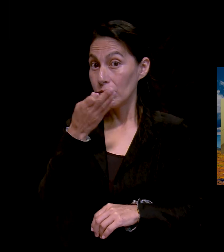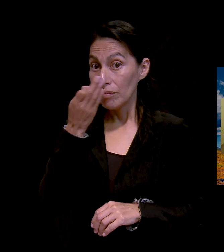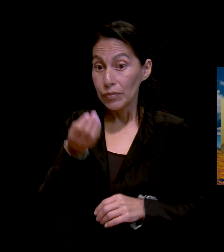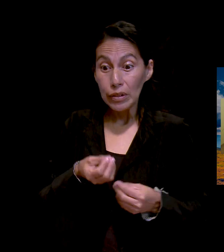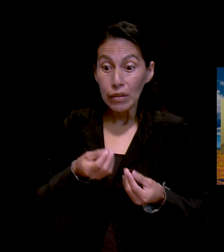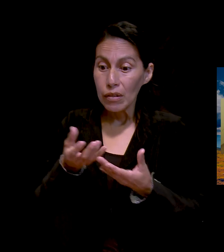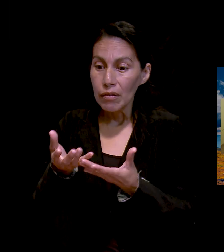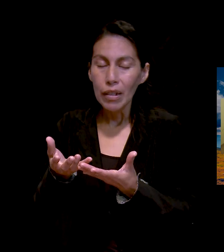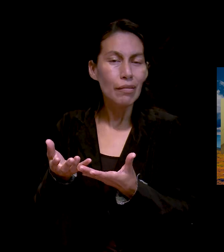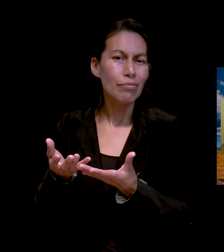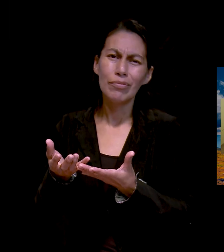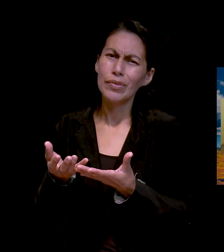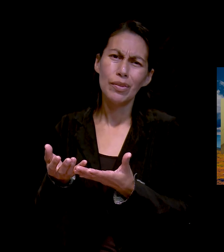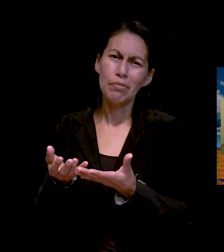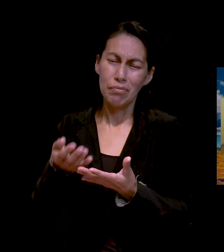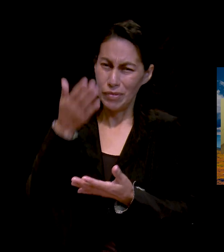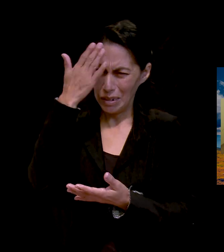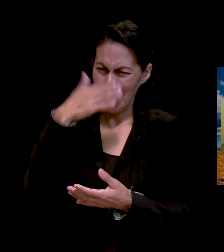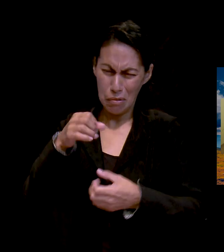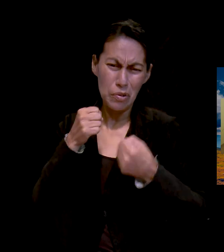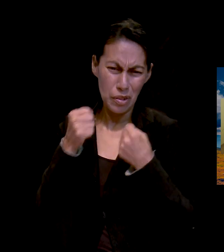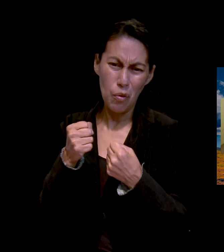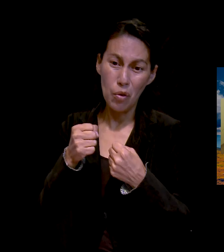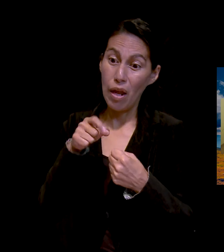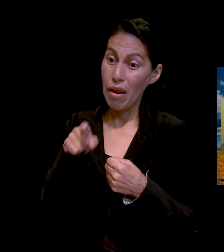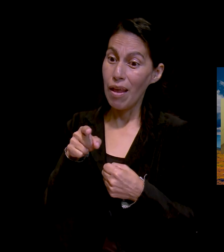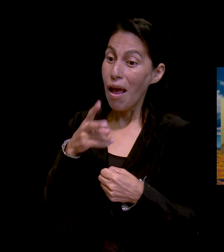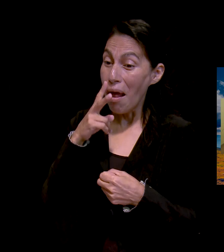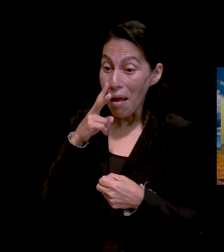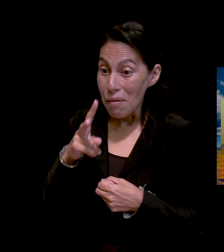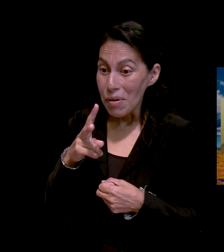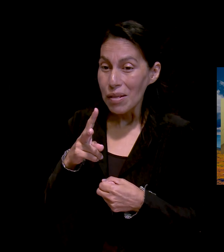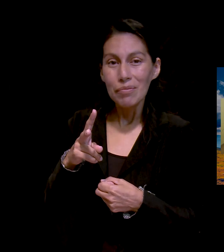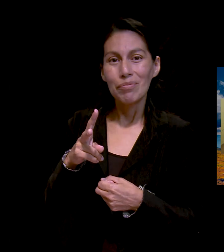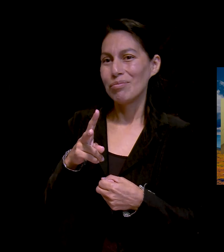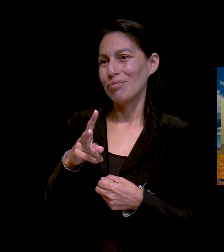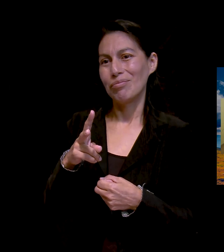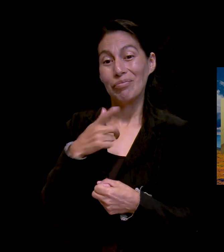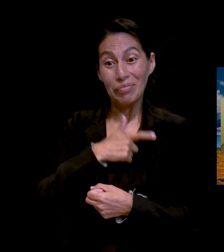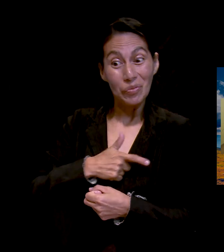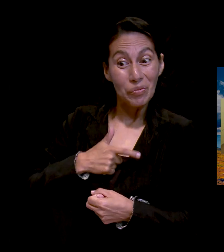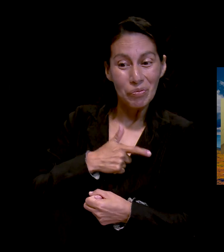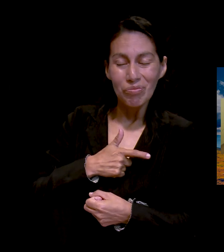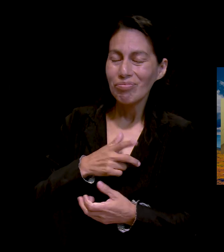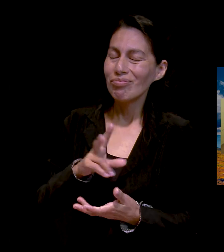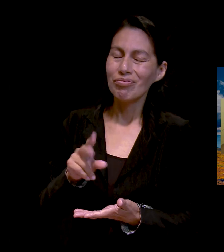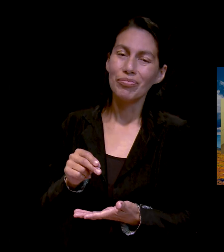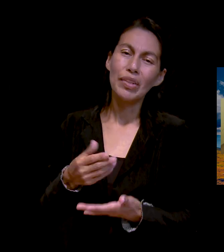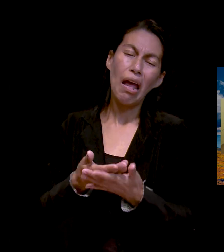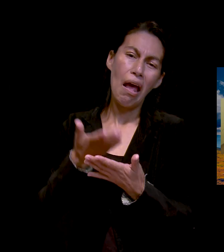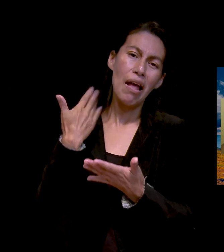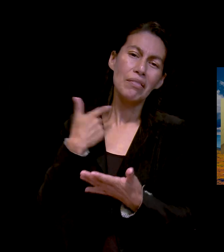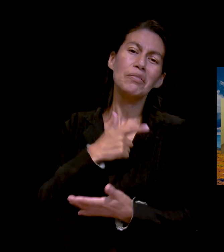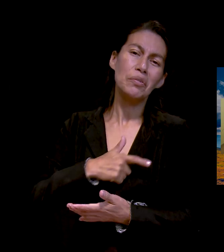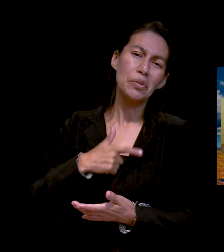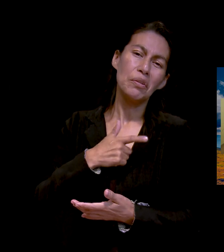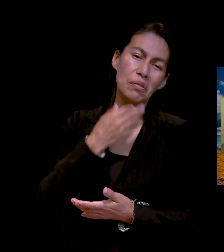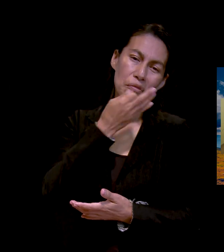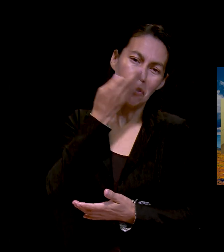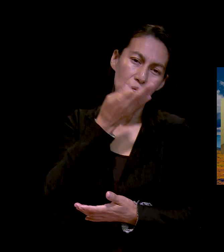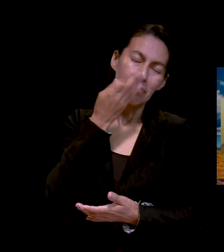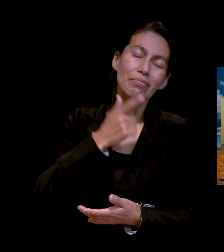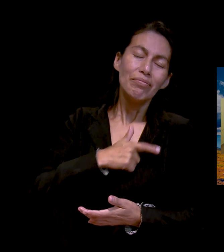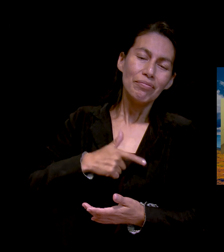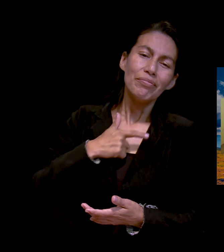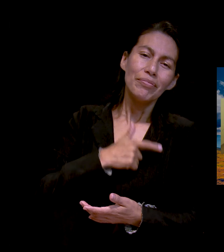sabemos que ella ya no las ve, ya no las disfruta. Ella amaba las flores, amaba las plantas y todo eso. Entonces,